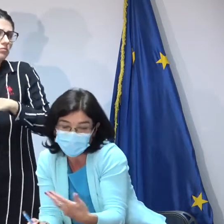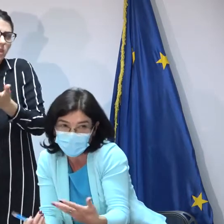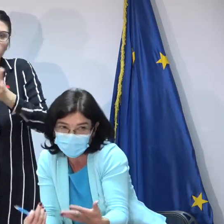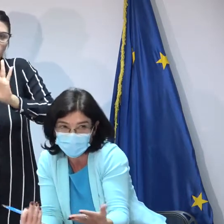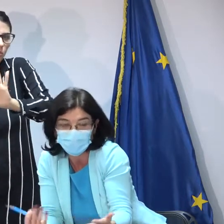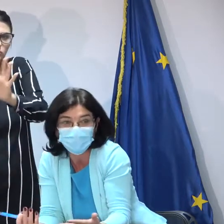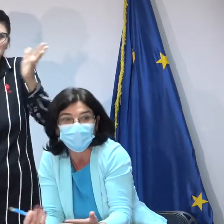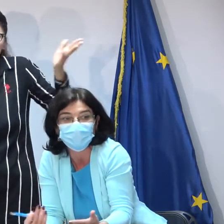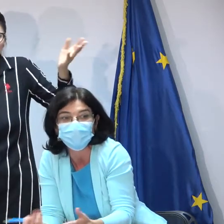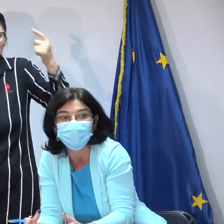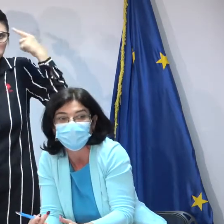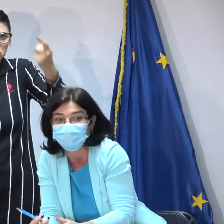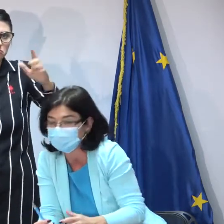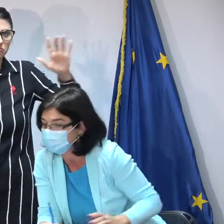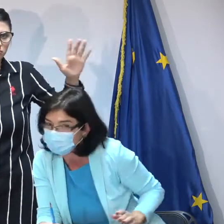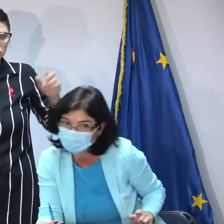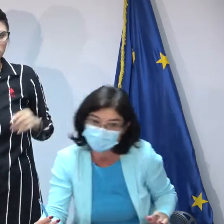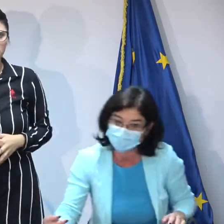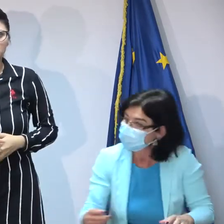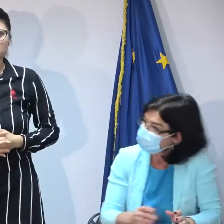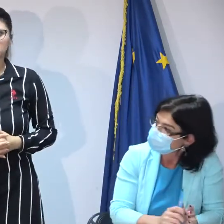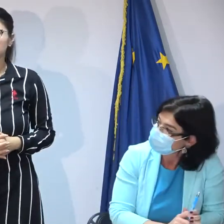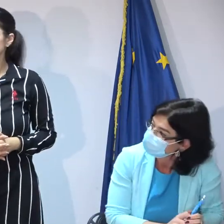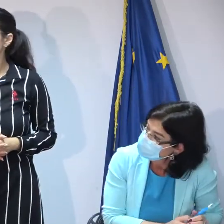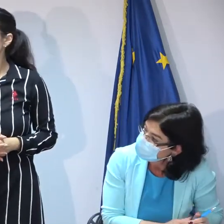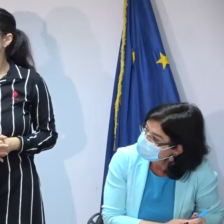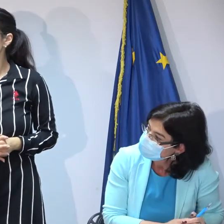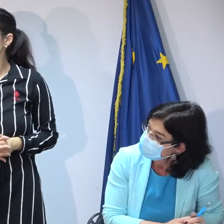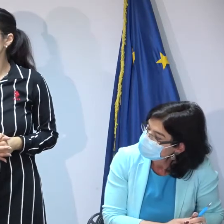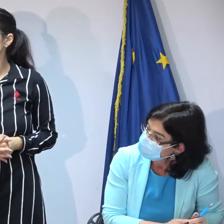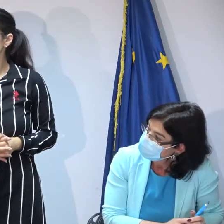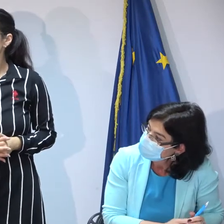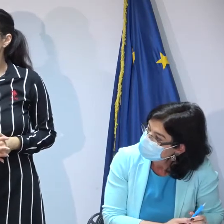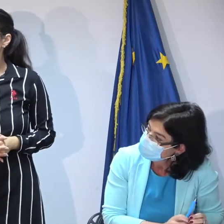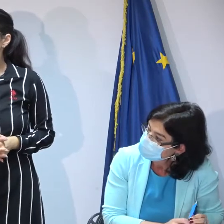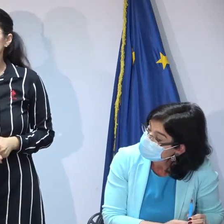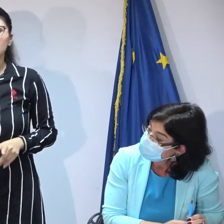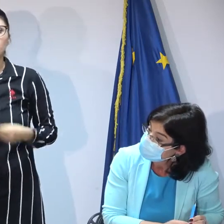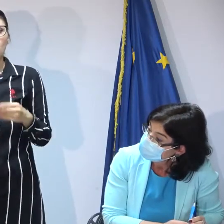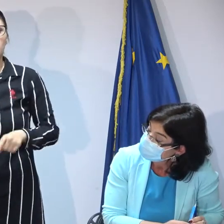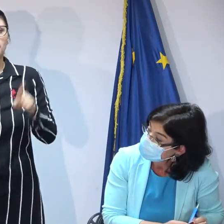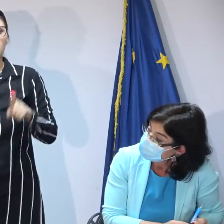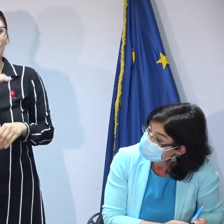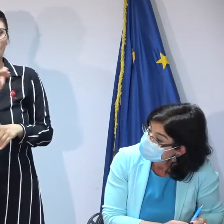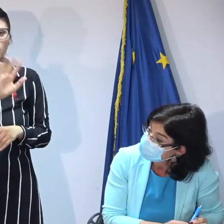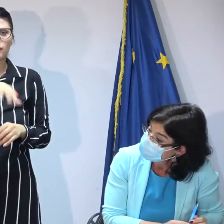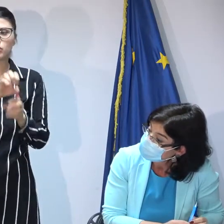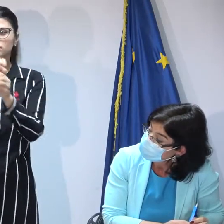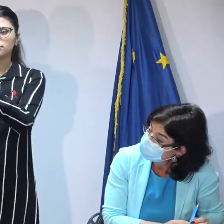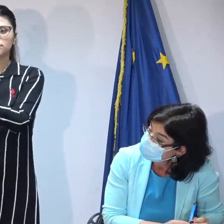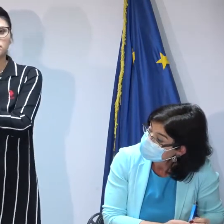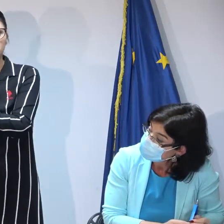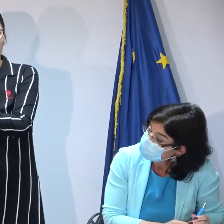istoricul și avem situații de genul ăsta cred că vorbim spre plasament nu despre adopție dacă copilul a fost dat în plasament la o familie